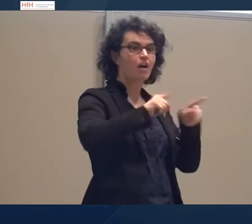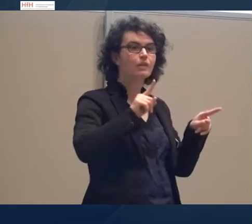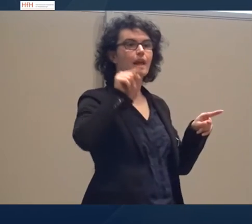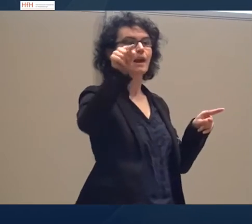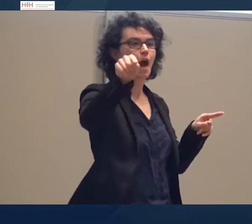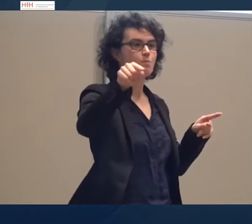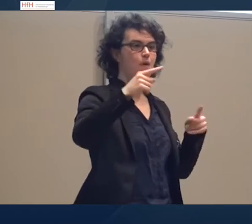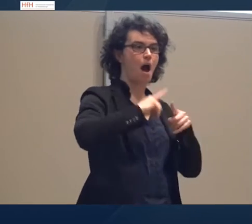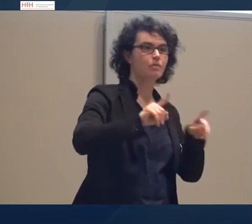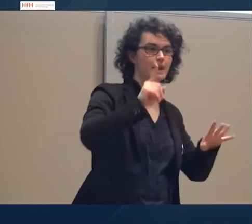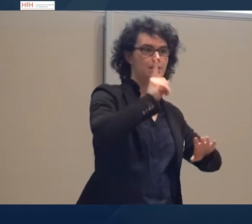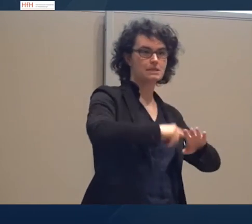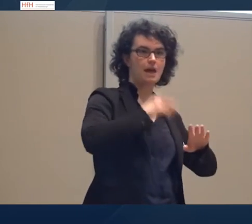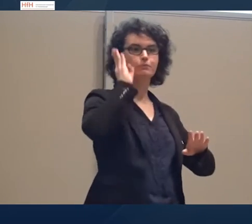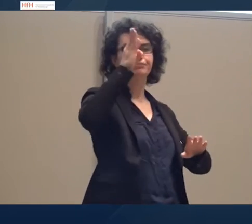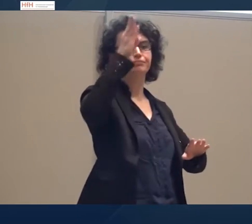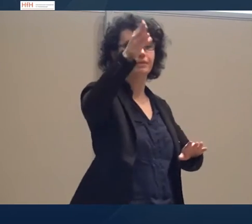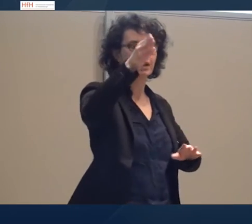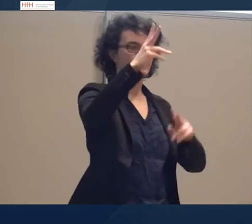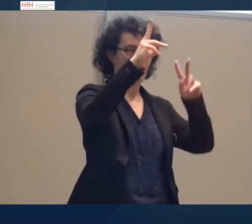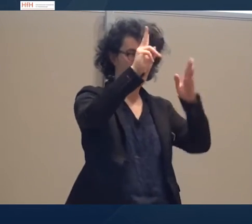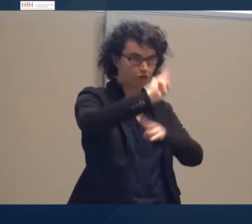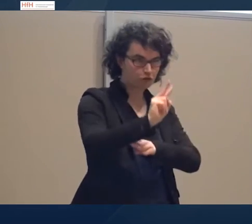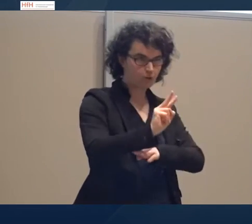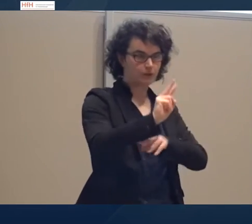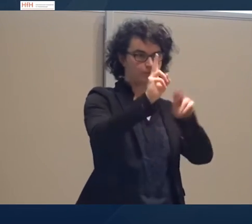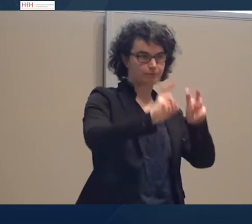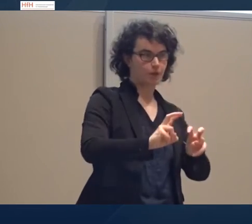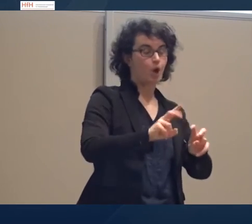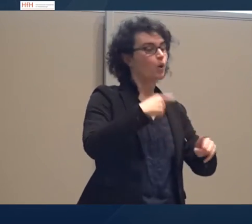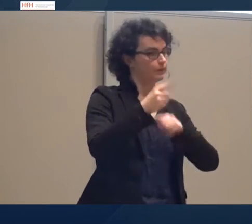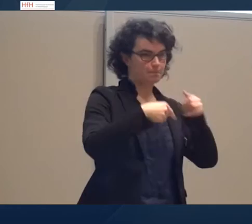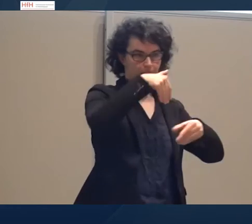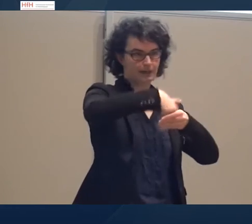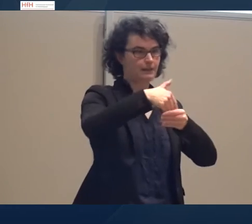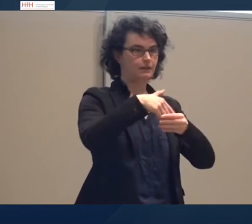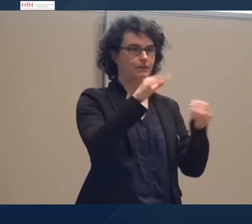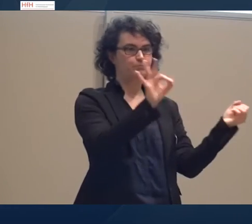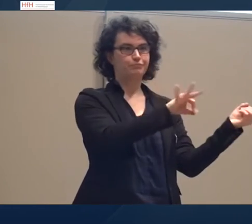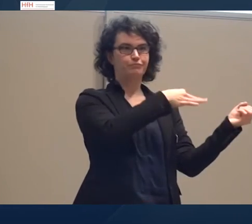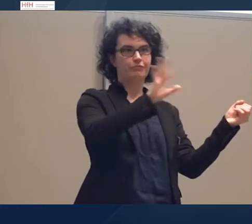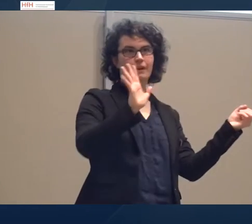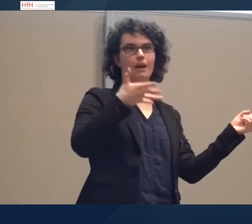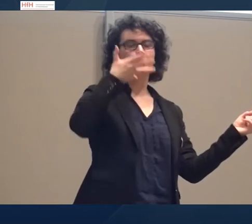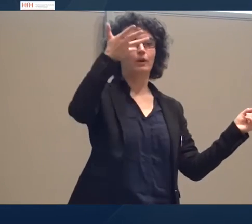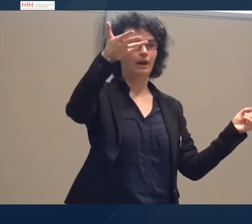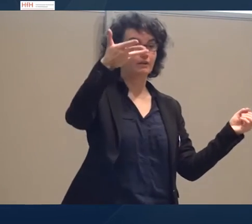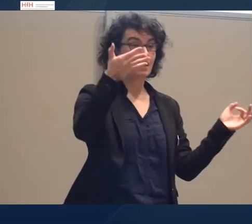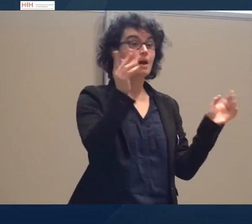situationsentwunden und haben eine gewisse Elaboriertheit. sind gut vorbereitet. Sie